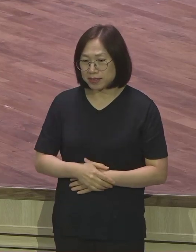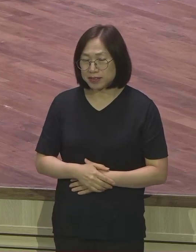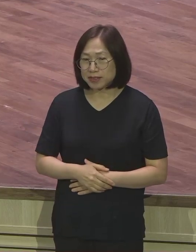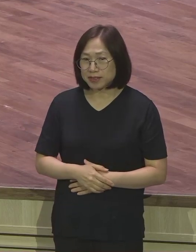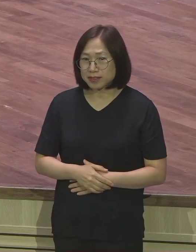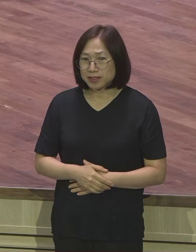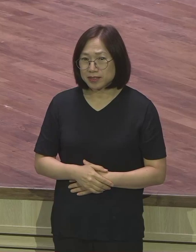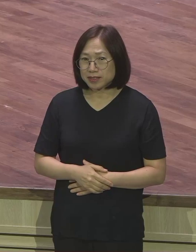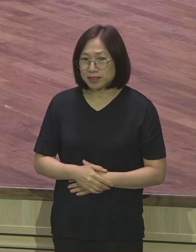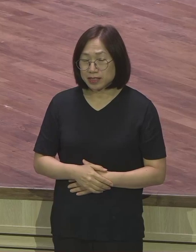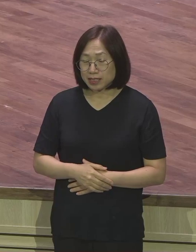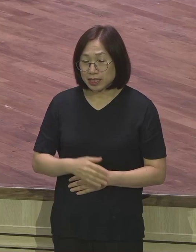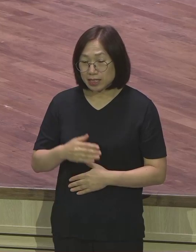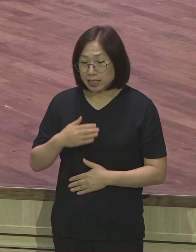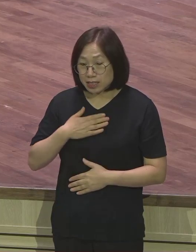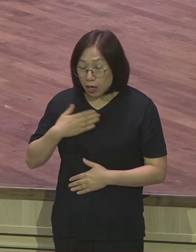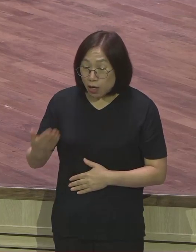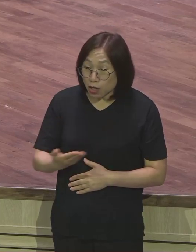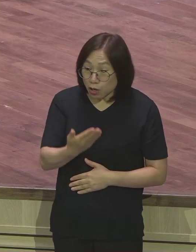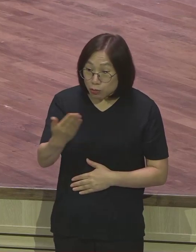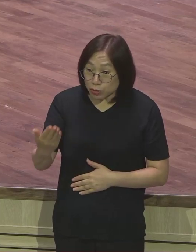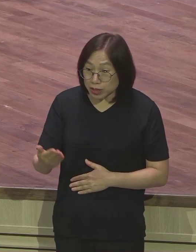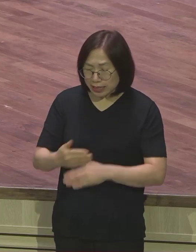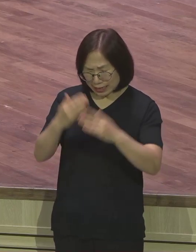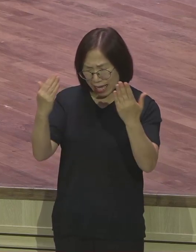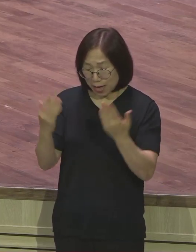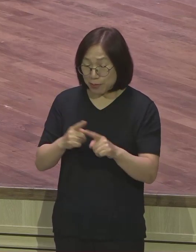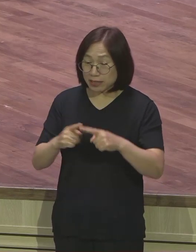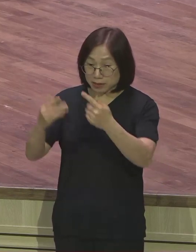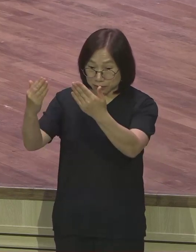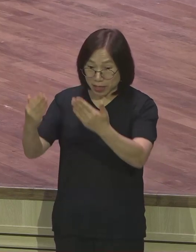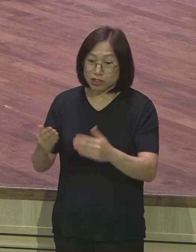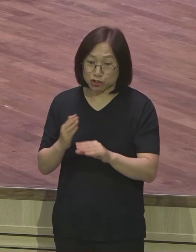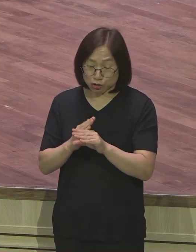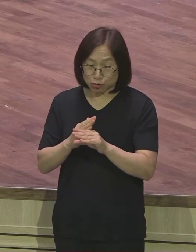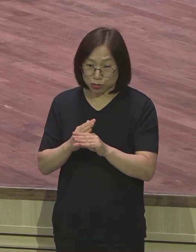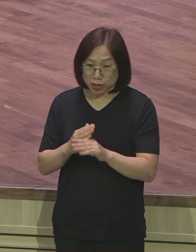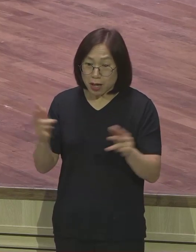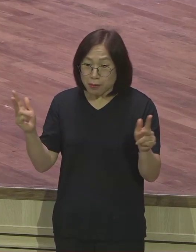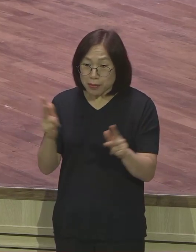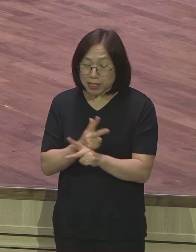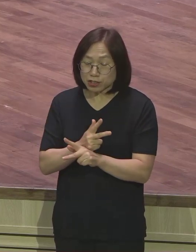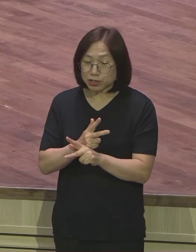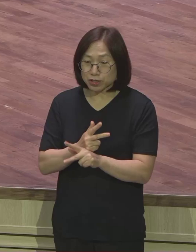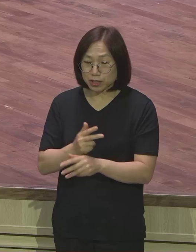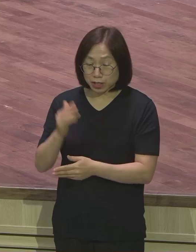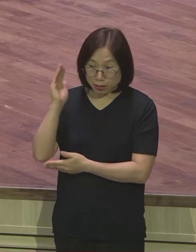저와 여러분들이 말씀은 다 받고 있습니다 매주일마다 강남 말씀 받습니다